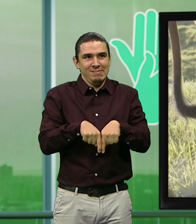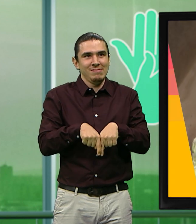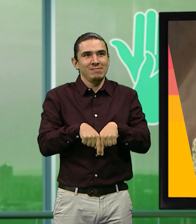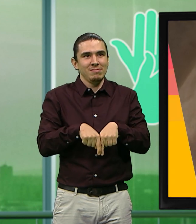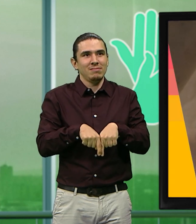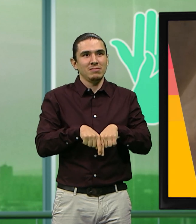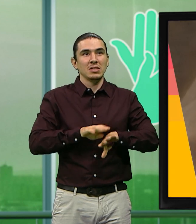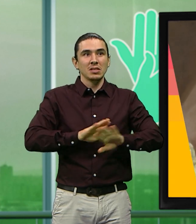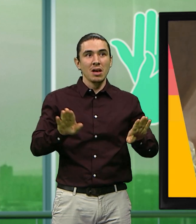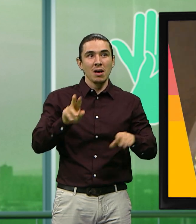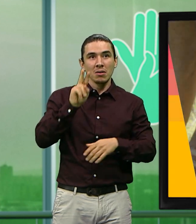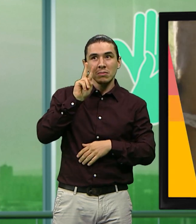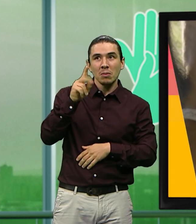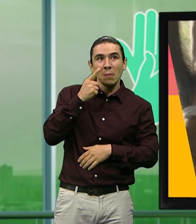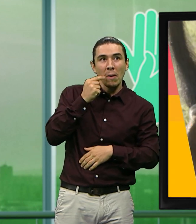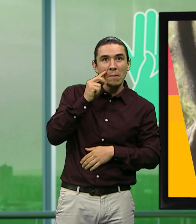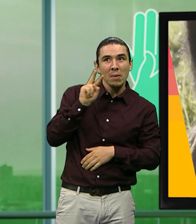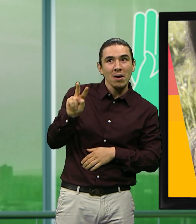papá lo hace.